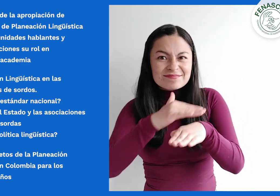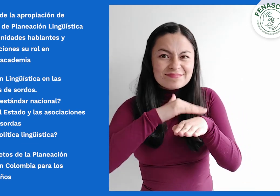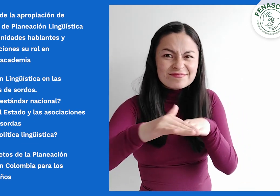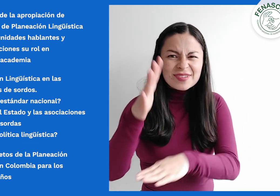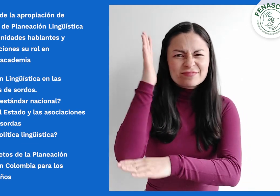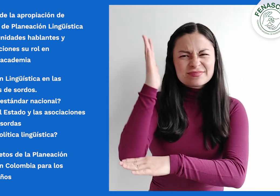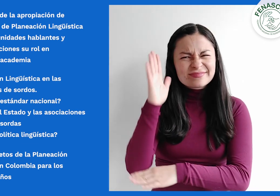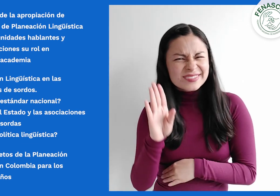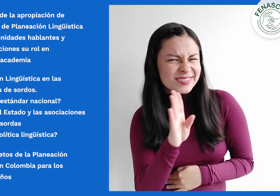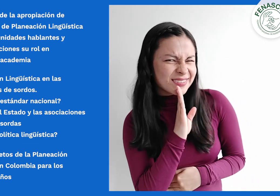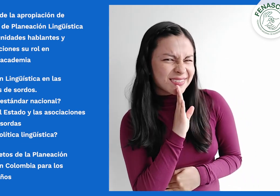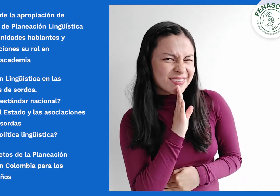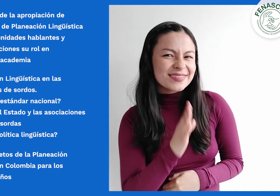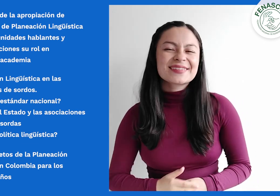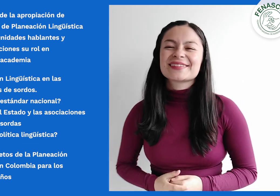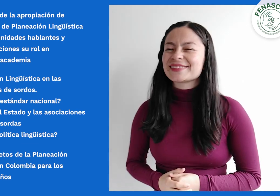Los ponentes invitados son